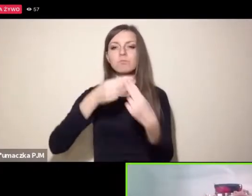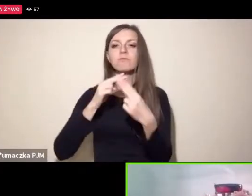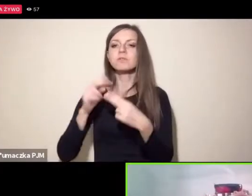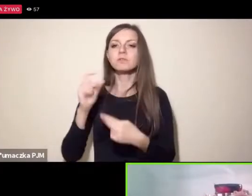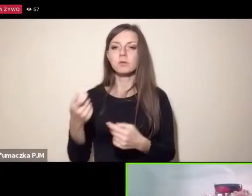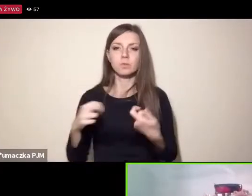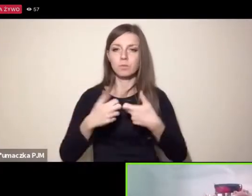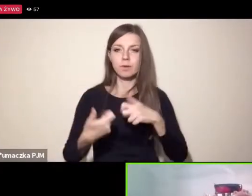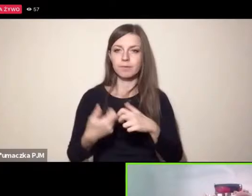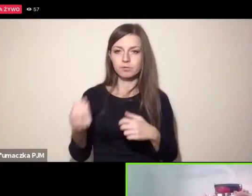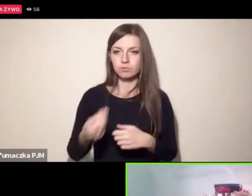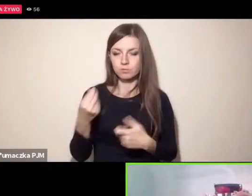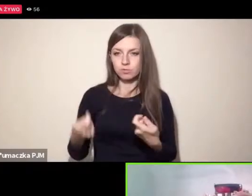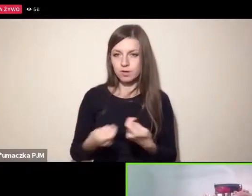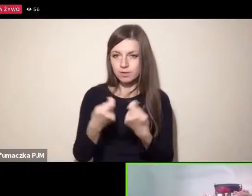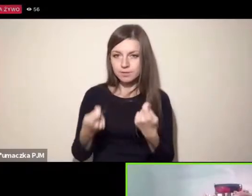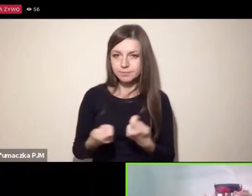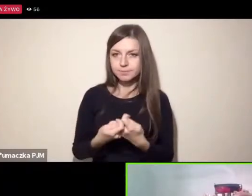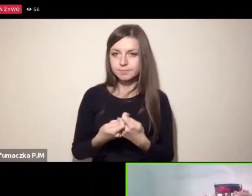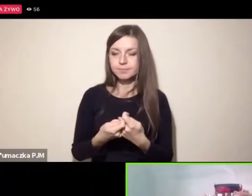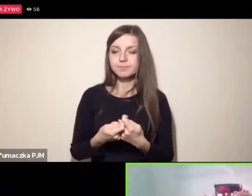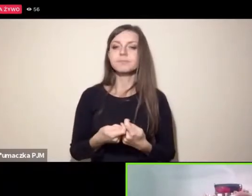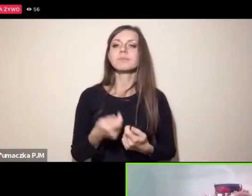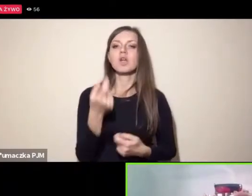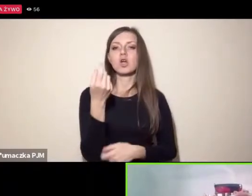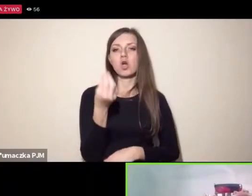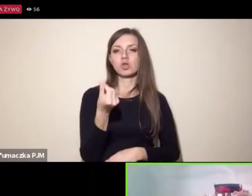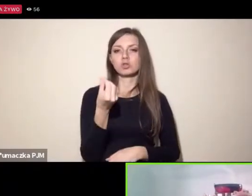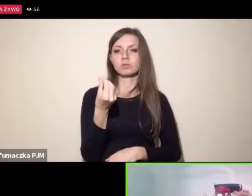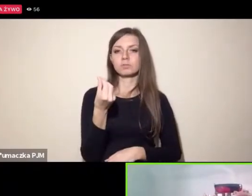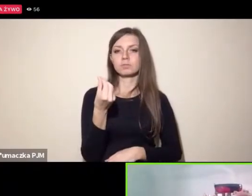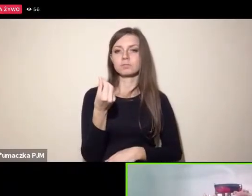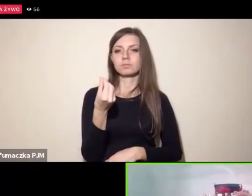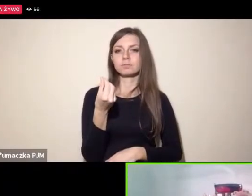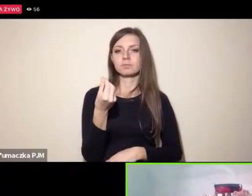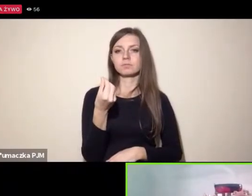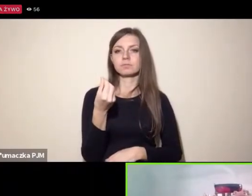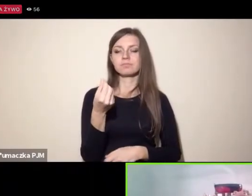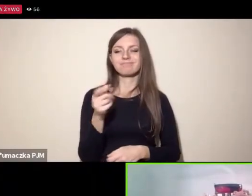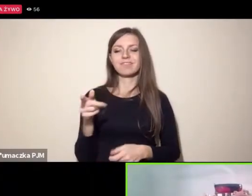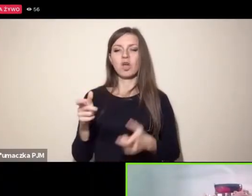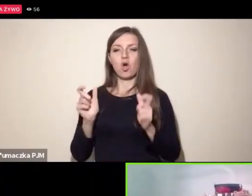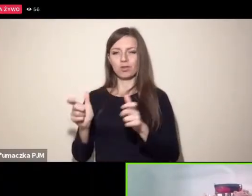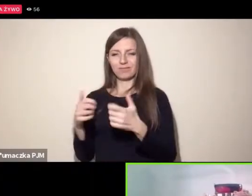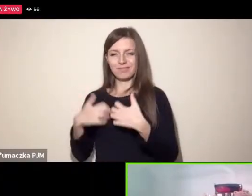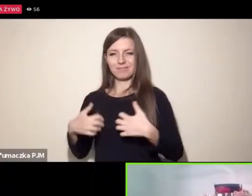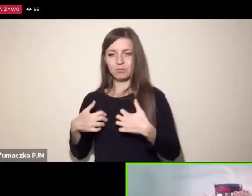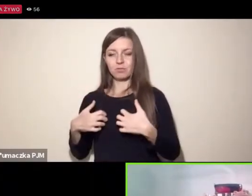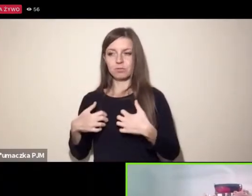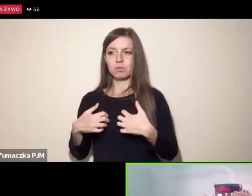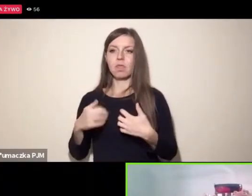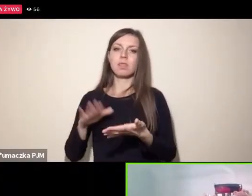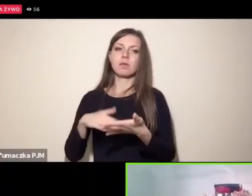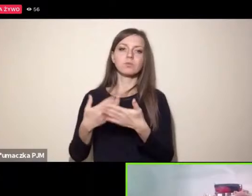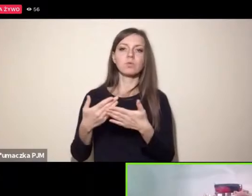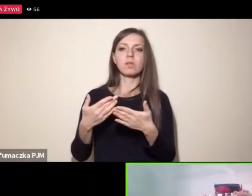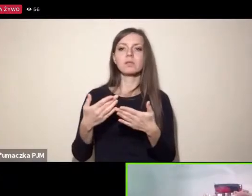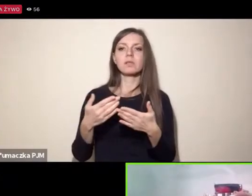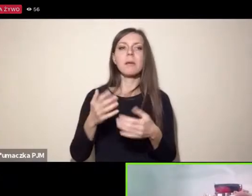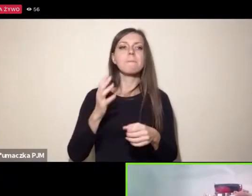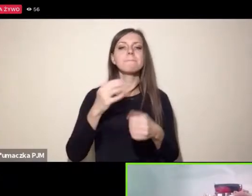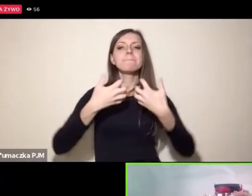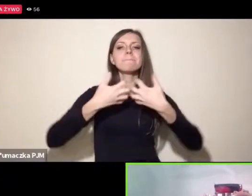koszt o którym wspominali hodowcy zwierząt koszt ewentualnego na przykład złomowania maszyn i